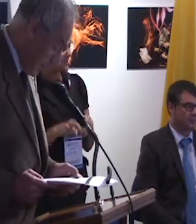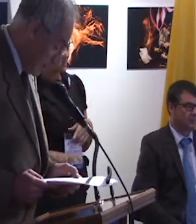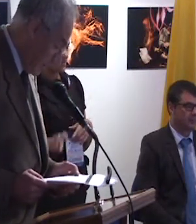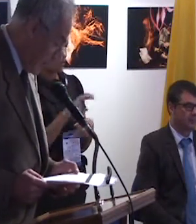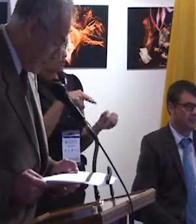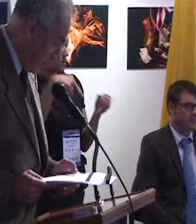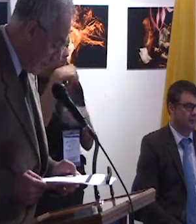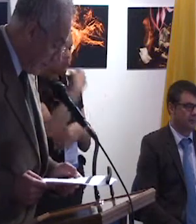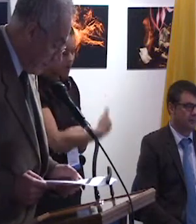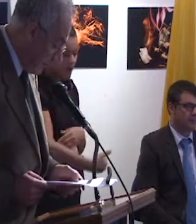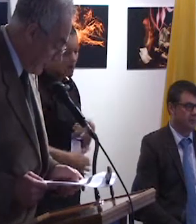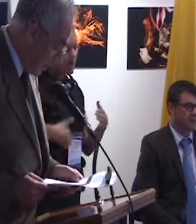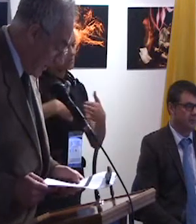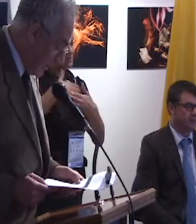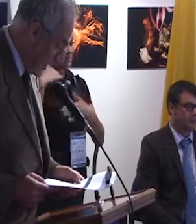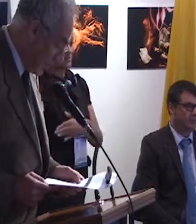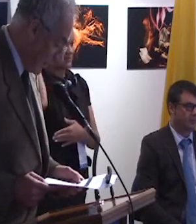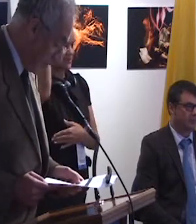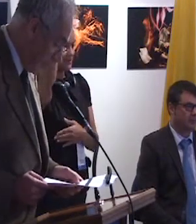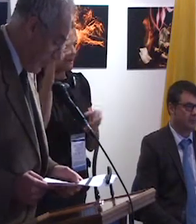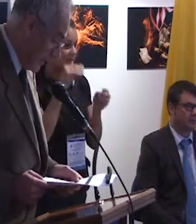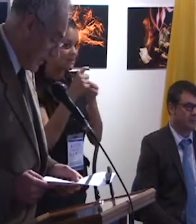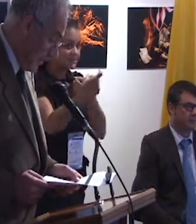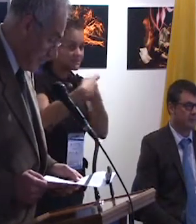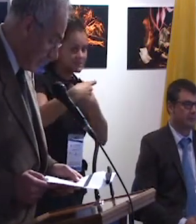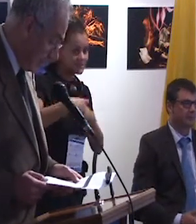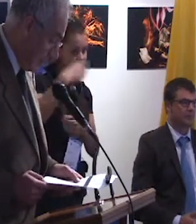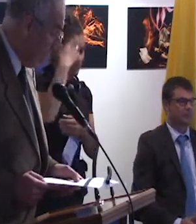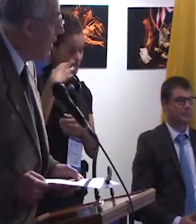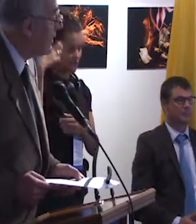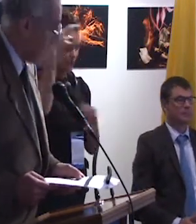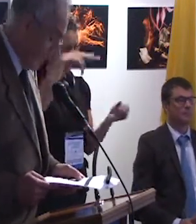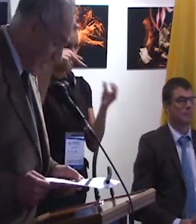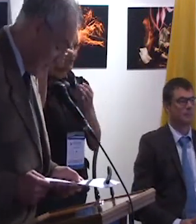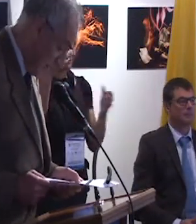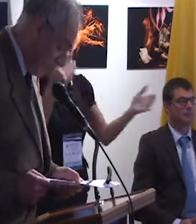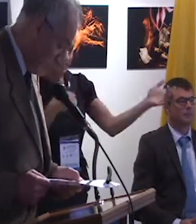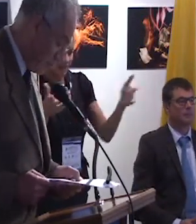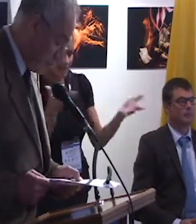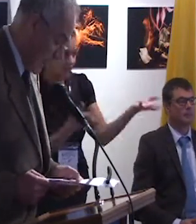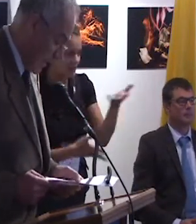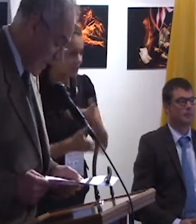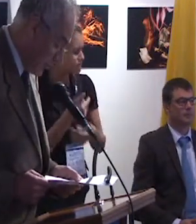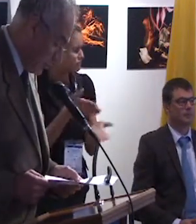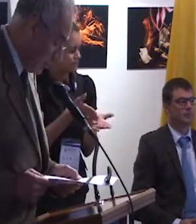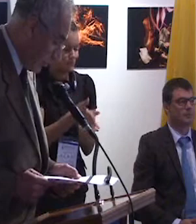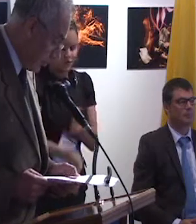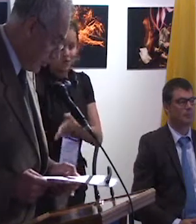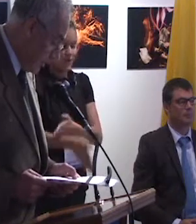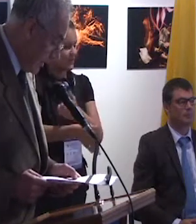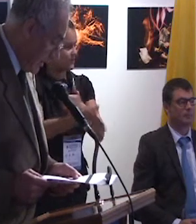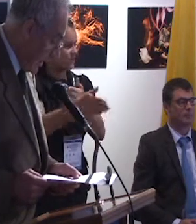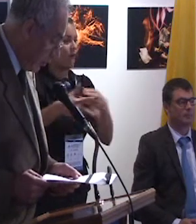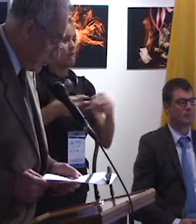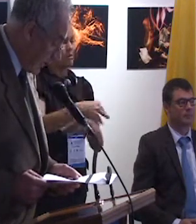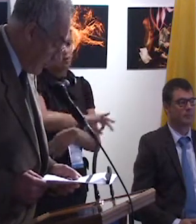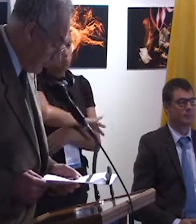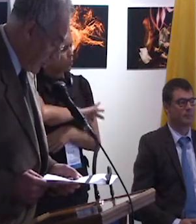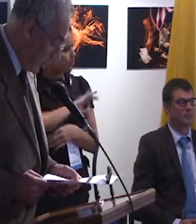y sobre la formación de profesionales de la educación para tal efecto, seguirán su curso,